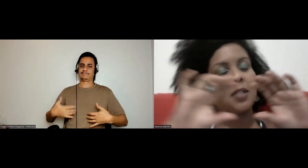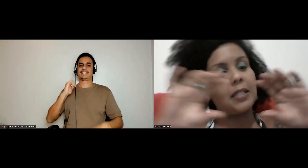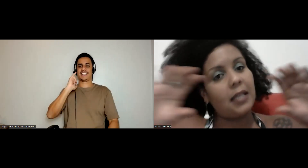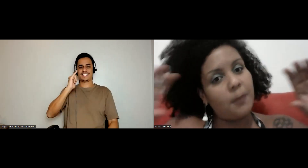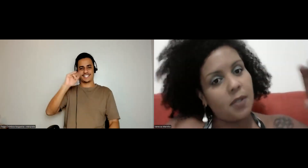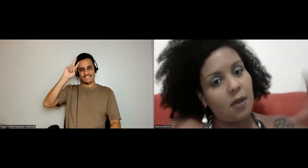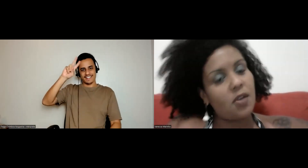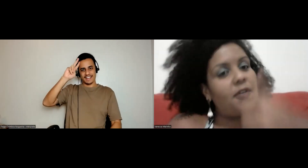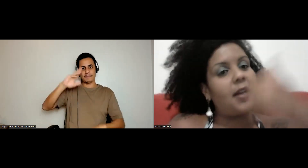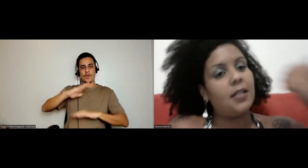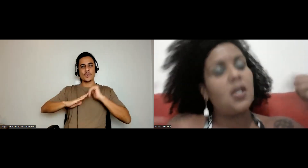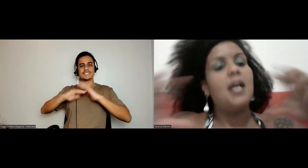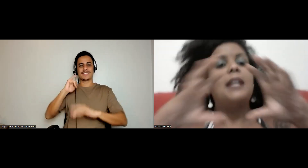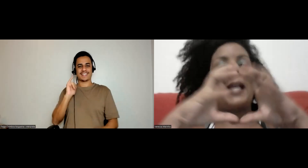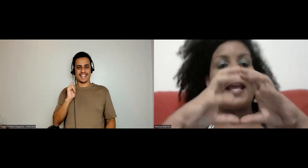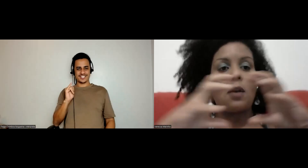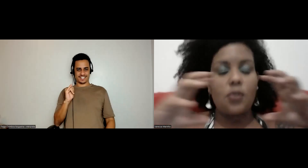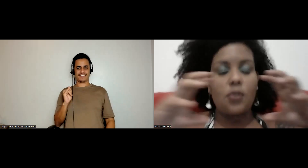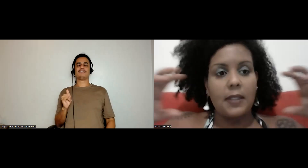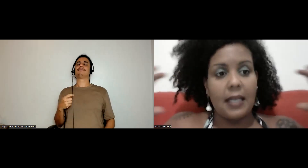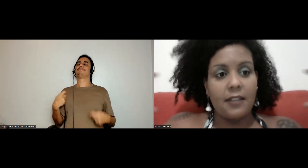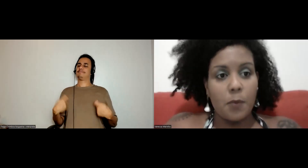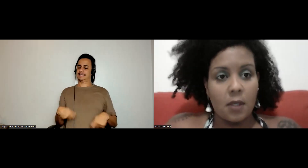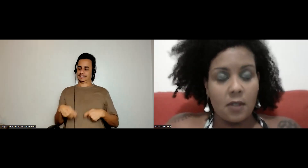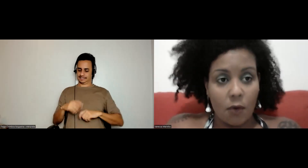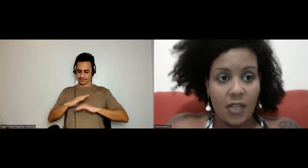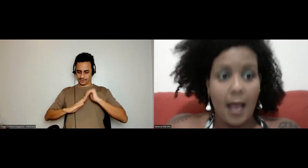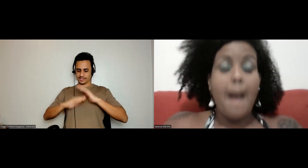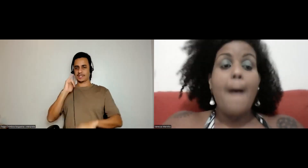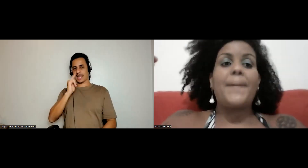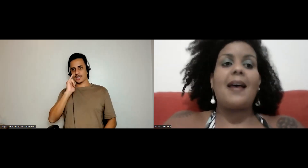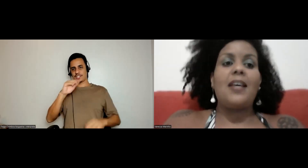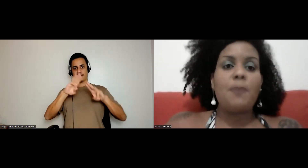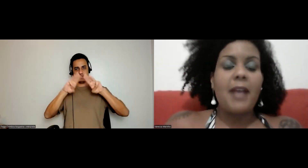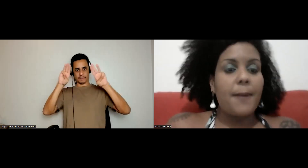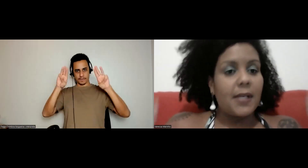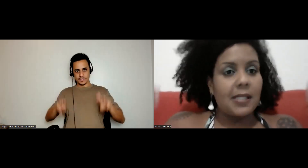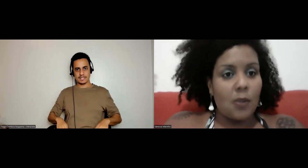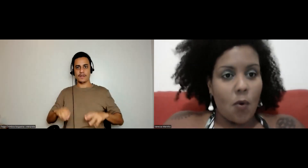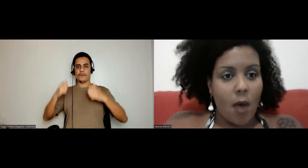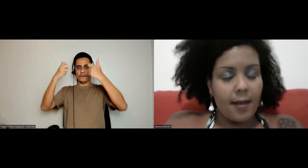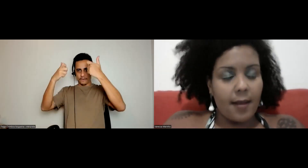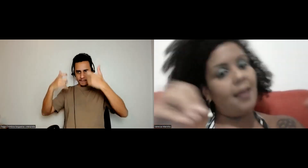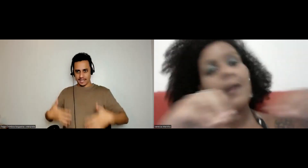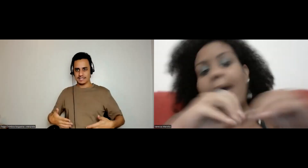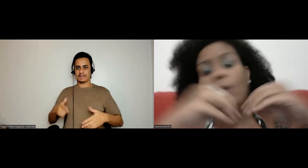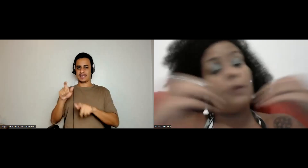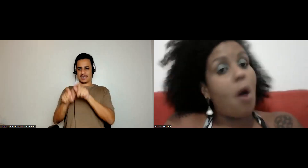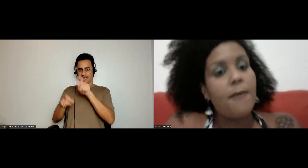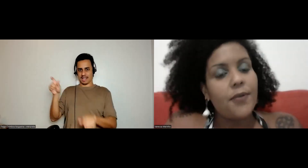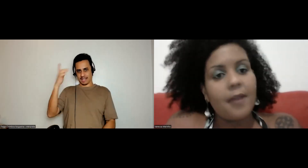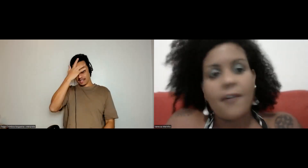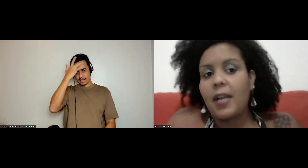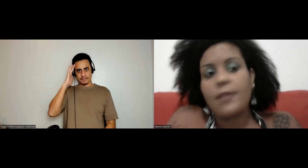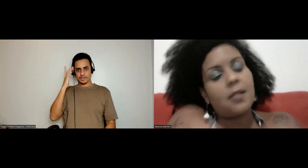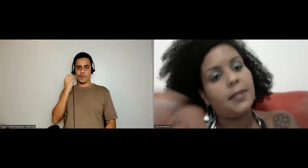da construção da narrativa museológica que eu falei antes? Daquela construção da narrativa museológica para explicar para a pessoa que, o